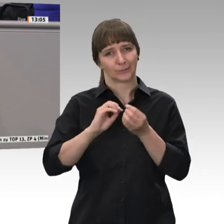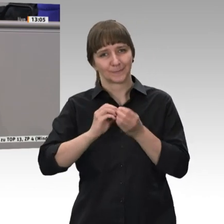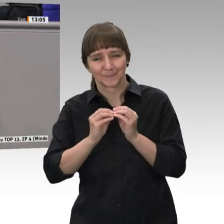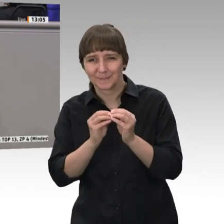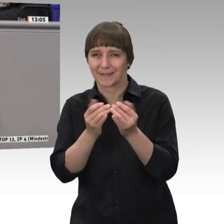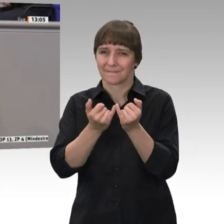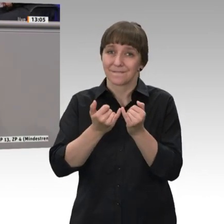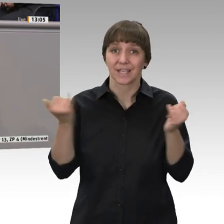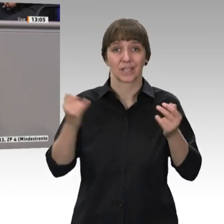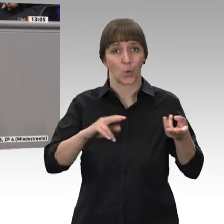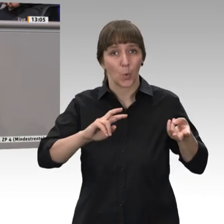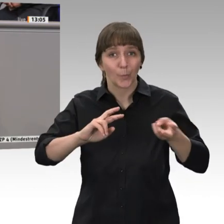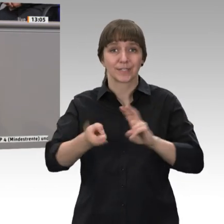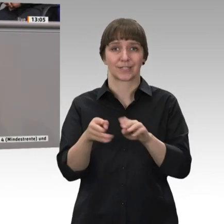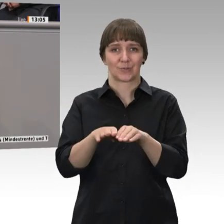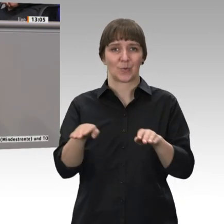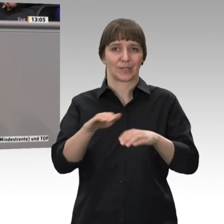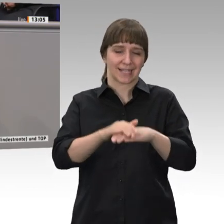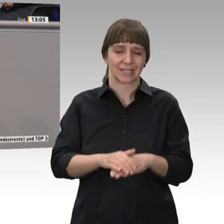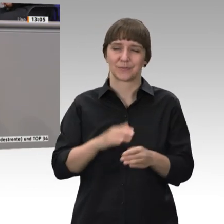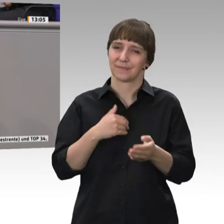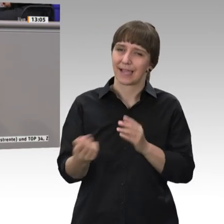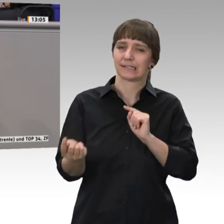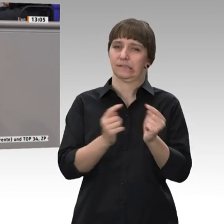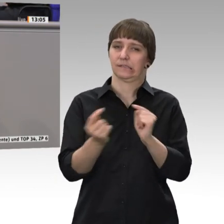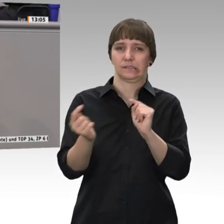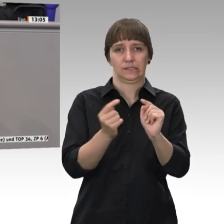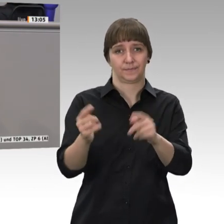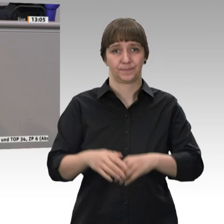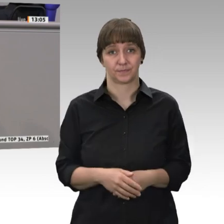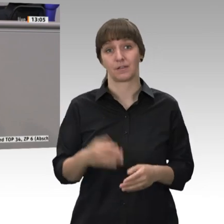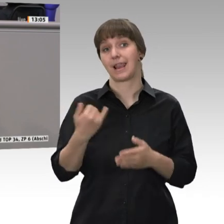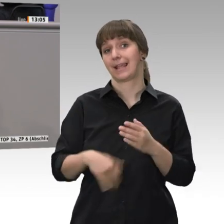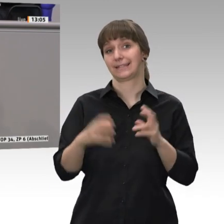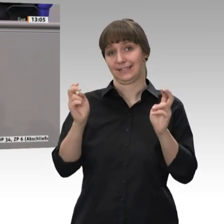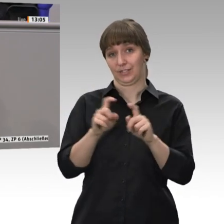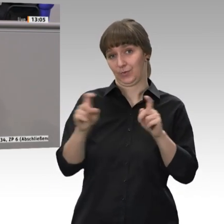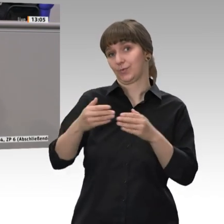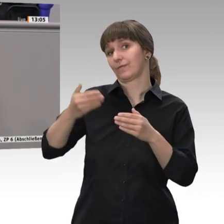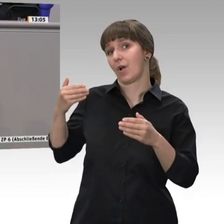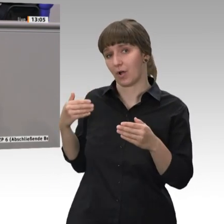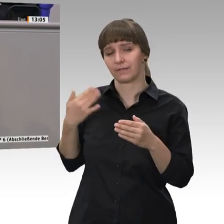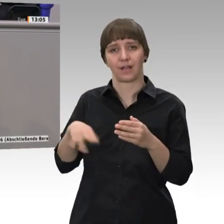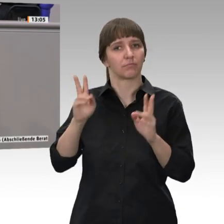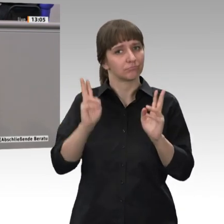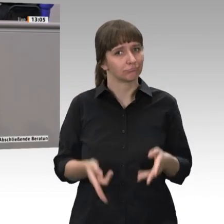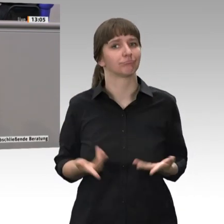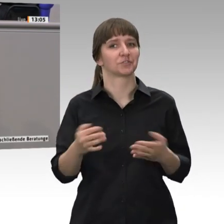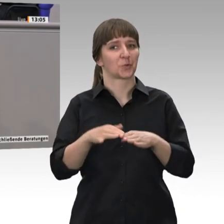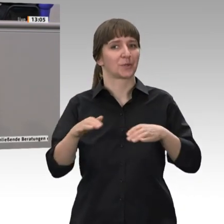der Grundrente angeht. In der letzten Sitzungswoche haben wir endlich die erste Lesung der Grundrente gehabt.